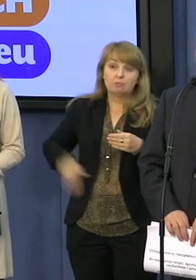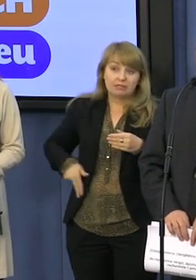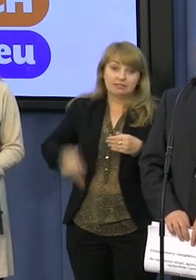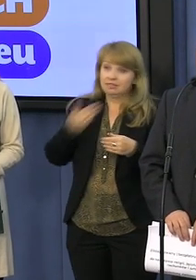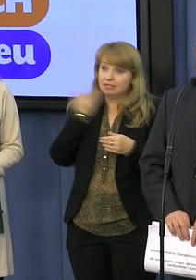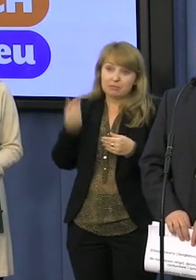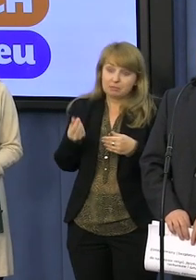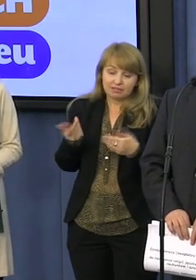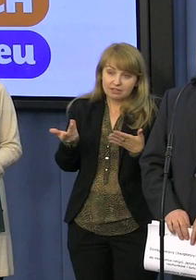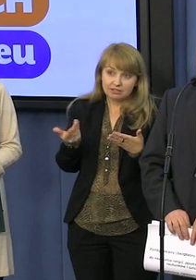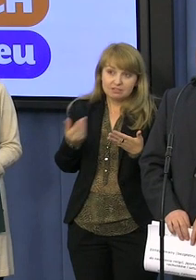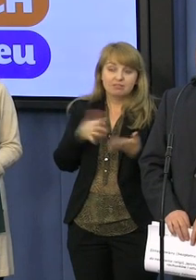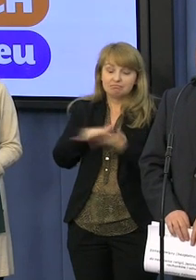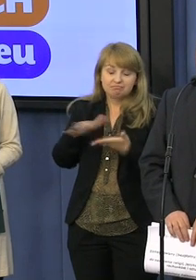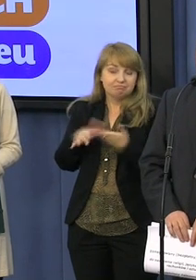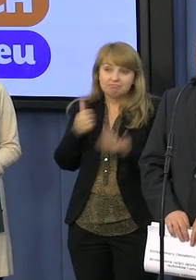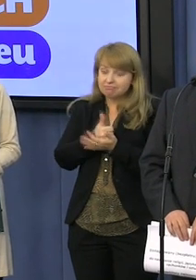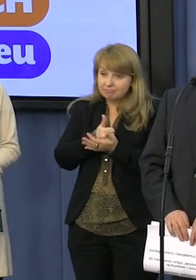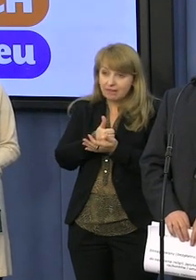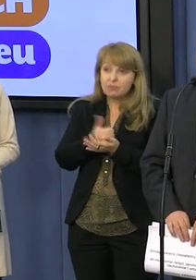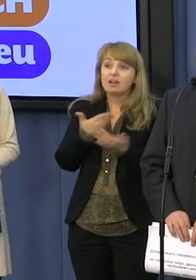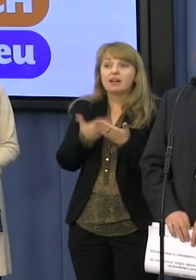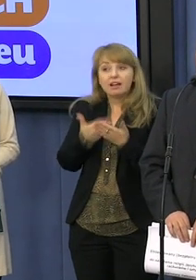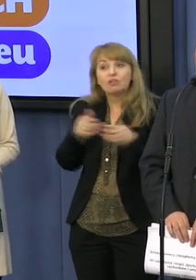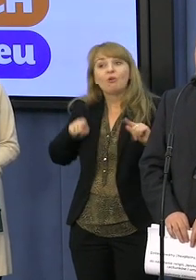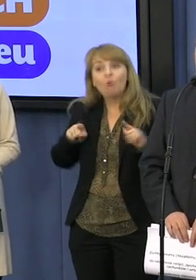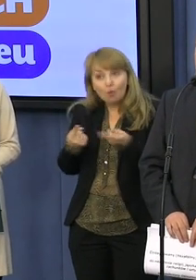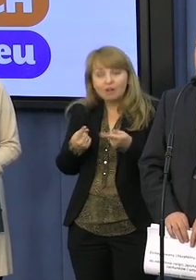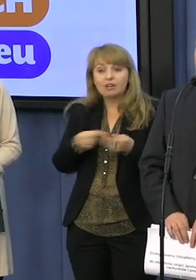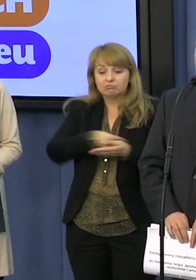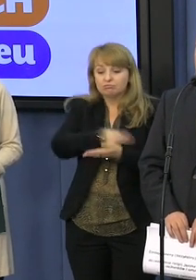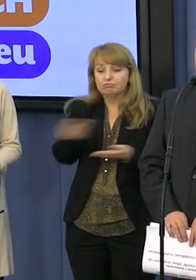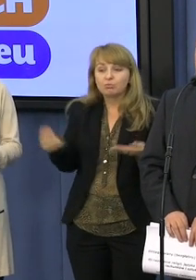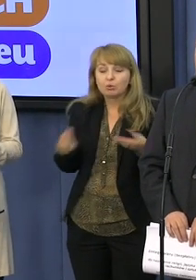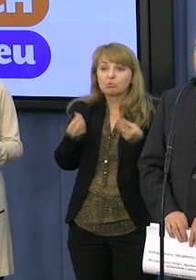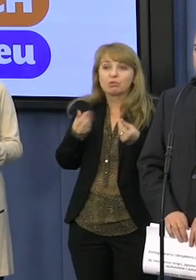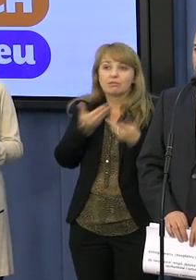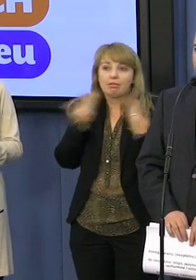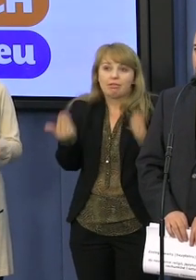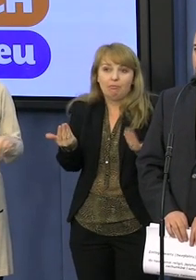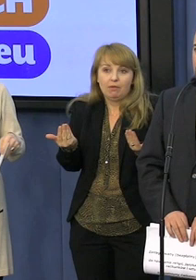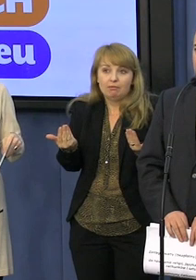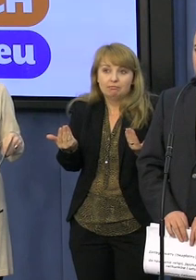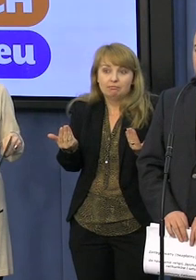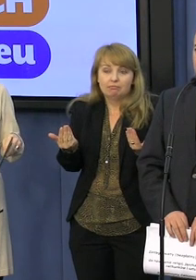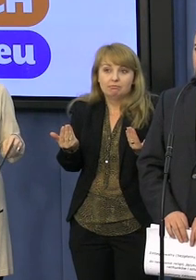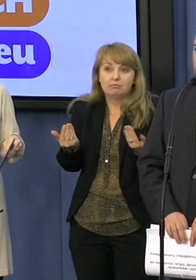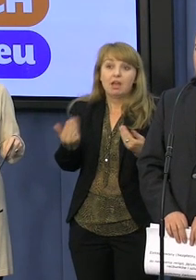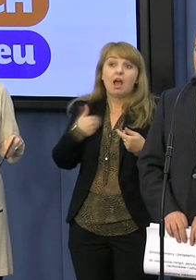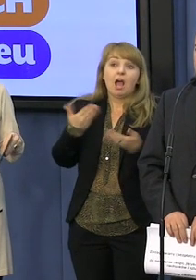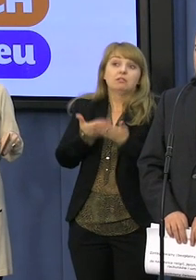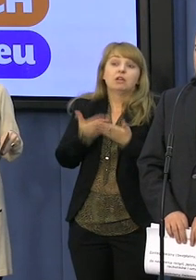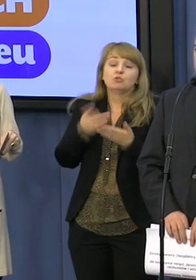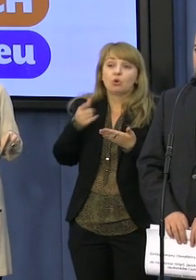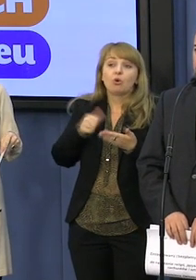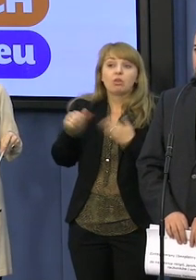w sensie organizacyjnym, finansowym tak, tylko nie wiem dlaczego ma być prywatnie drożej,